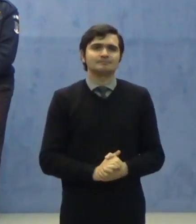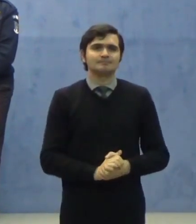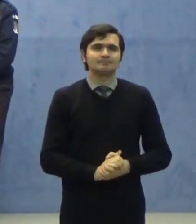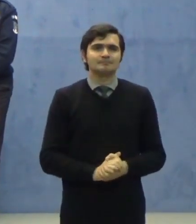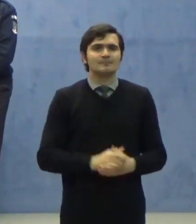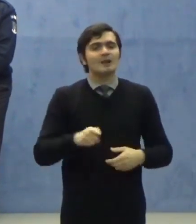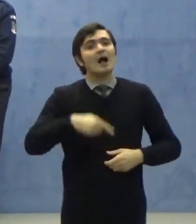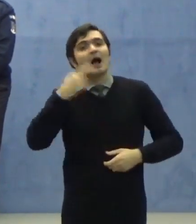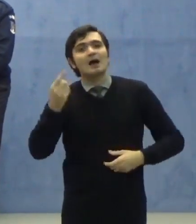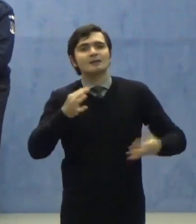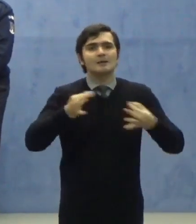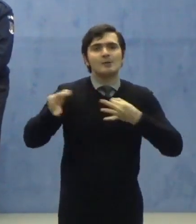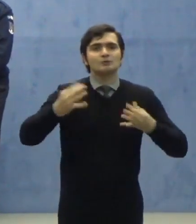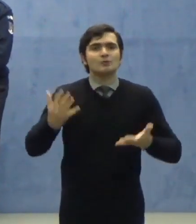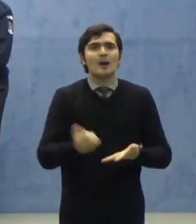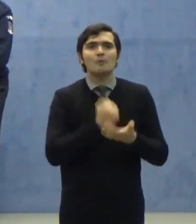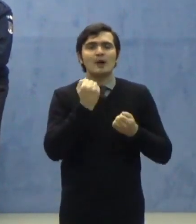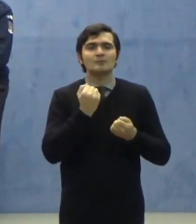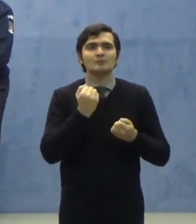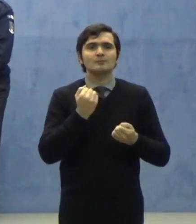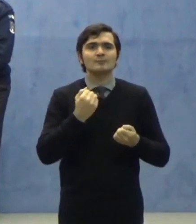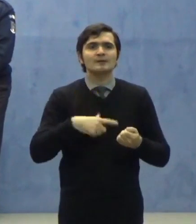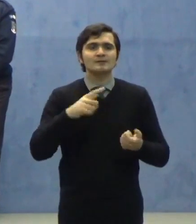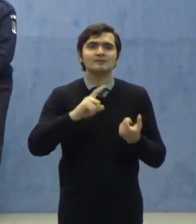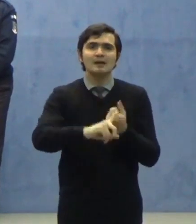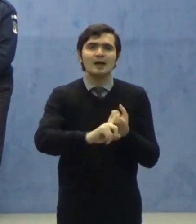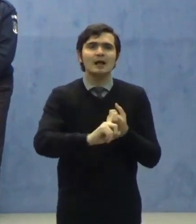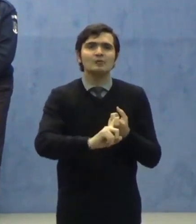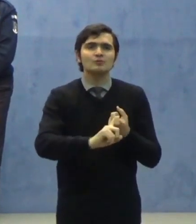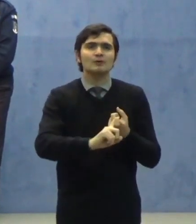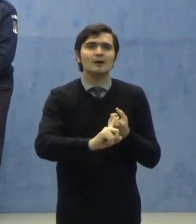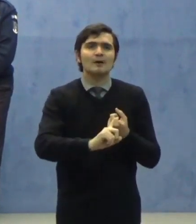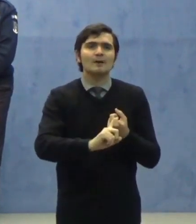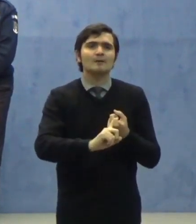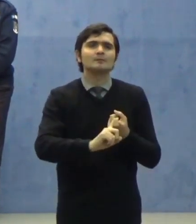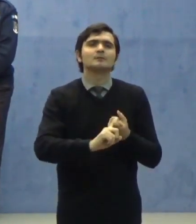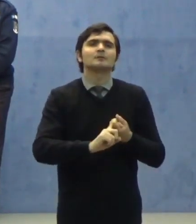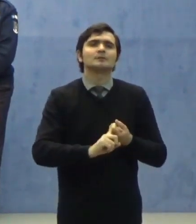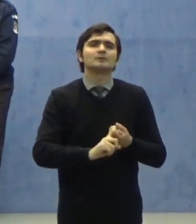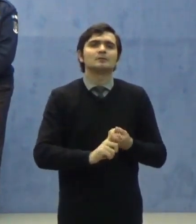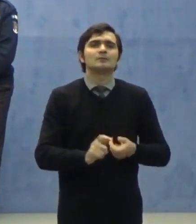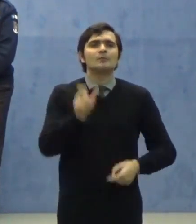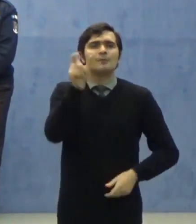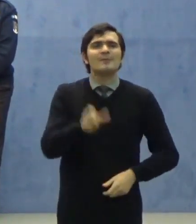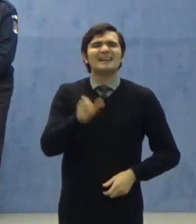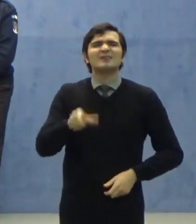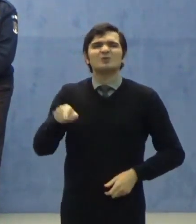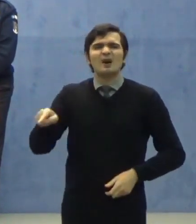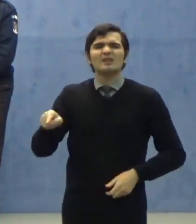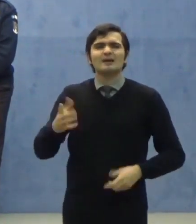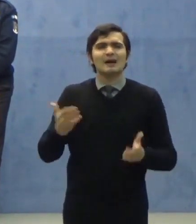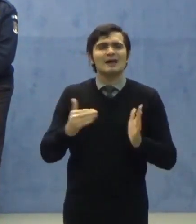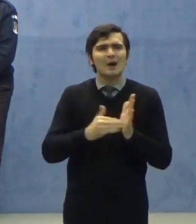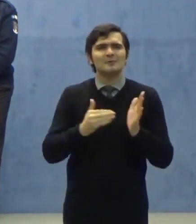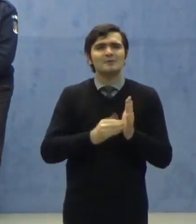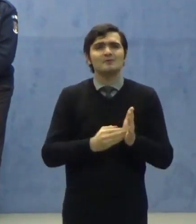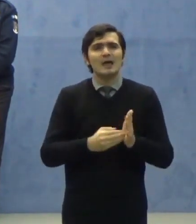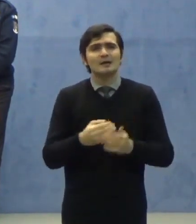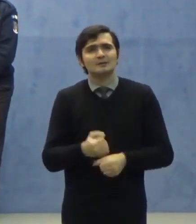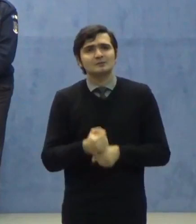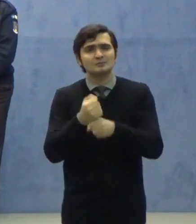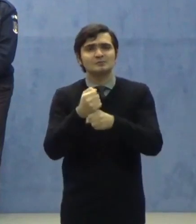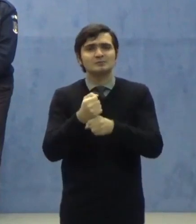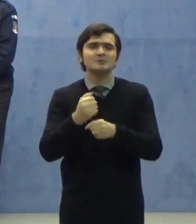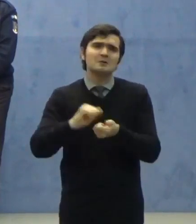O altă măsură luată este cu privire la persoanele care au nevoie de susținere,